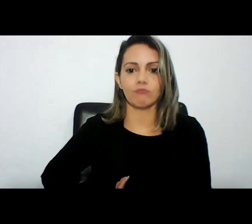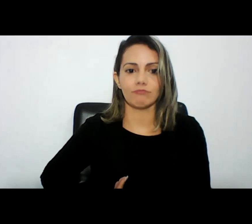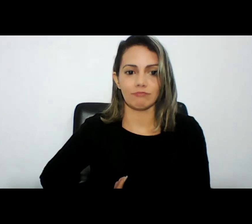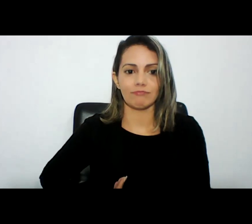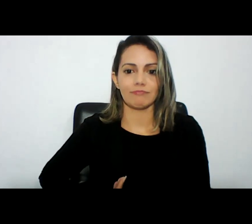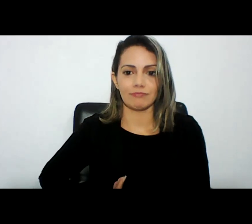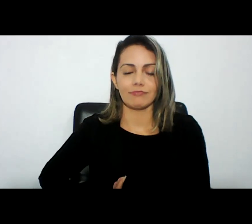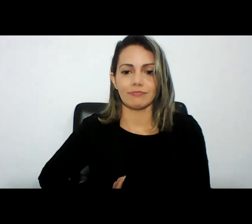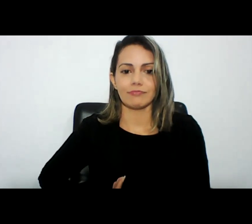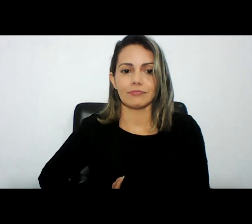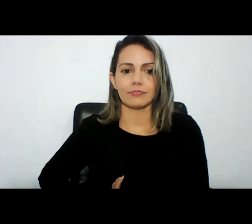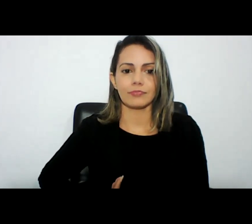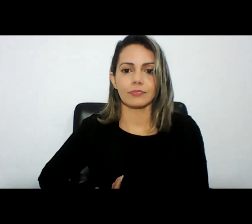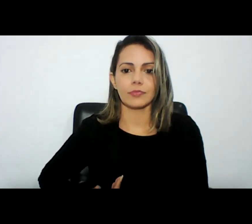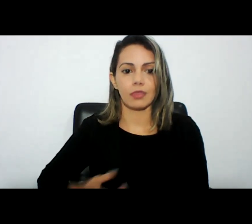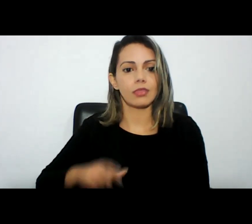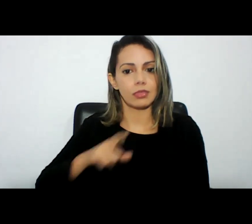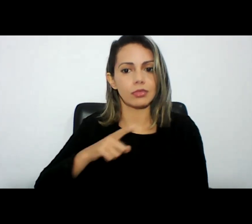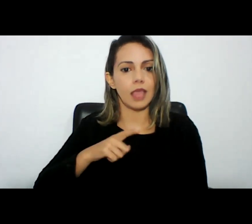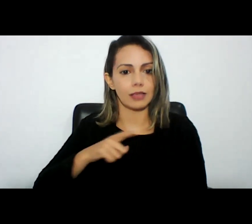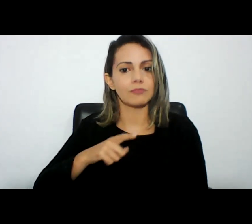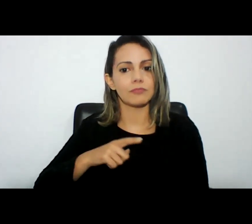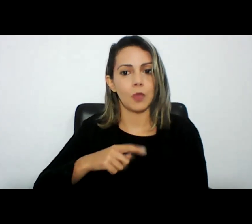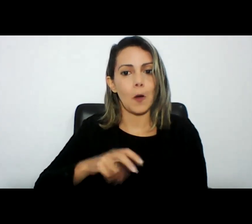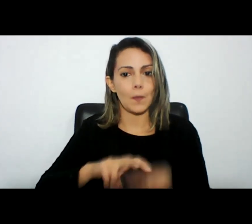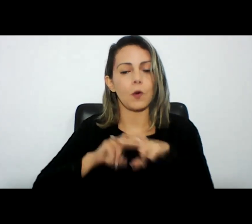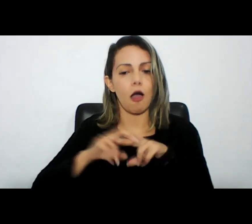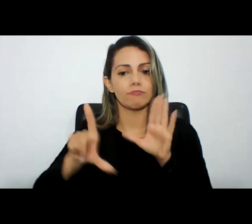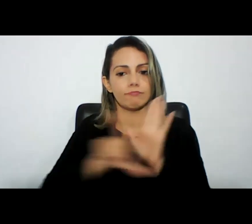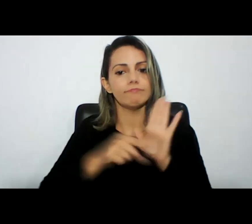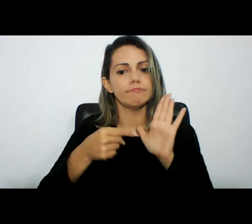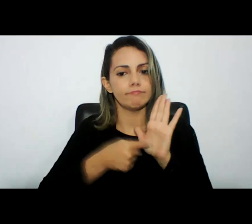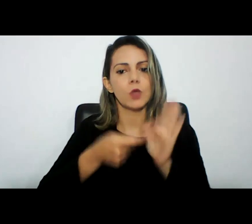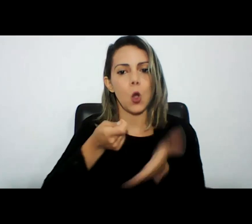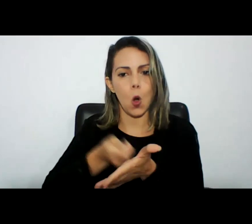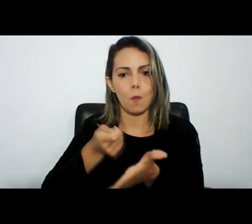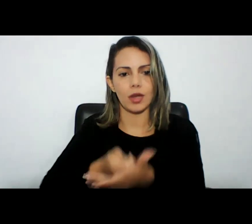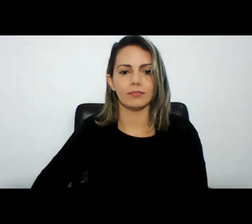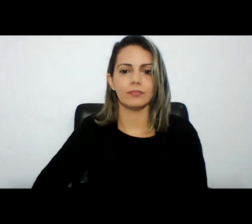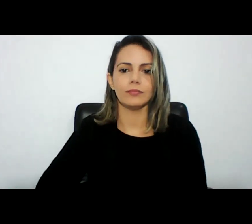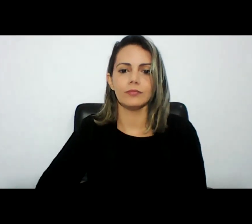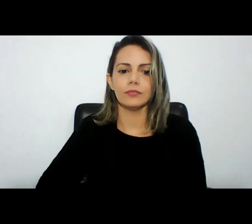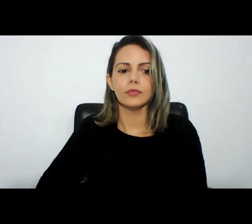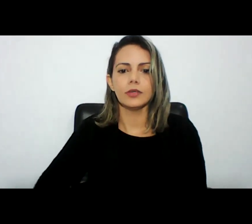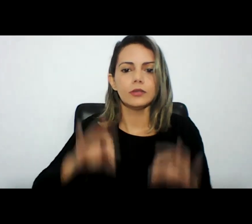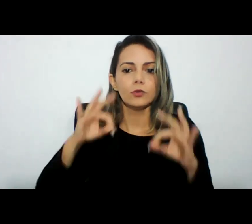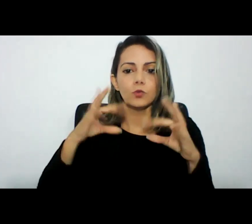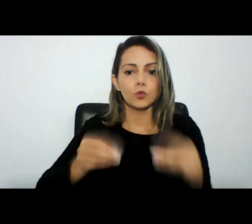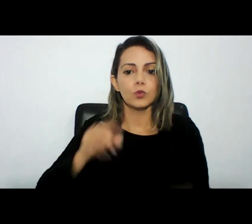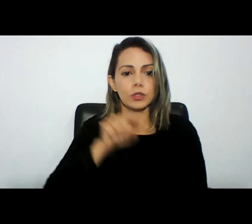portal governamental existe por determinação legal todas essas colocações